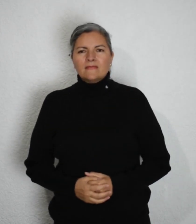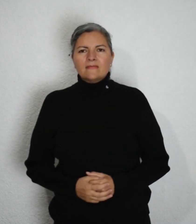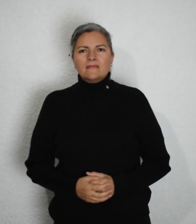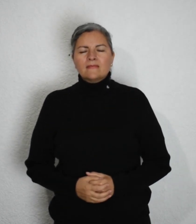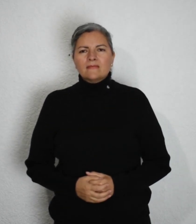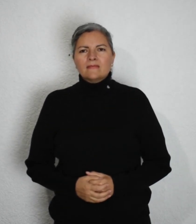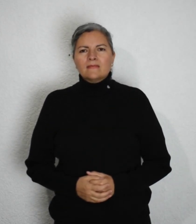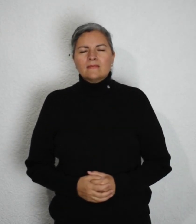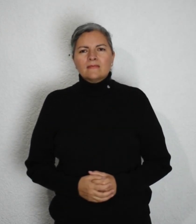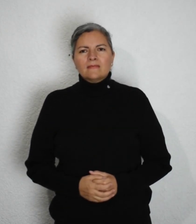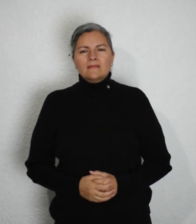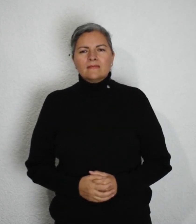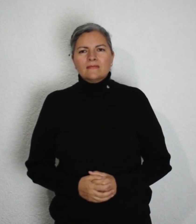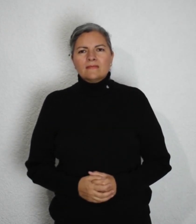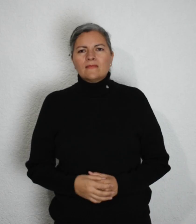Grosería Grosería